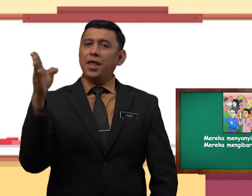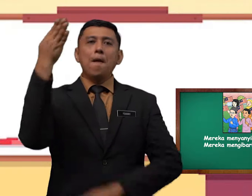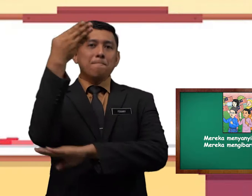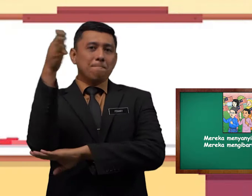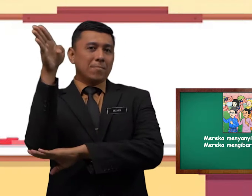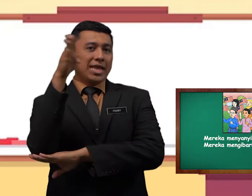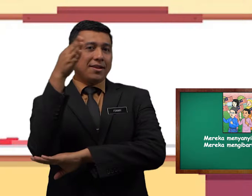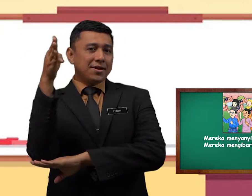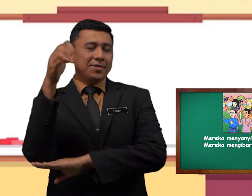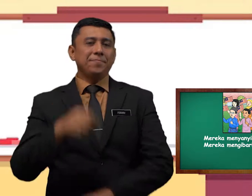bendera.